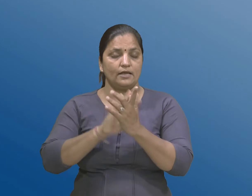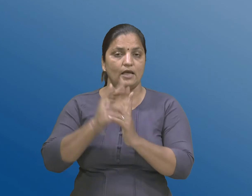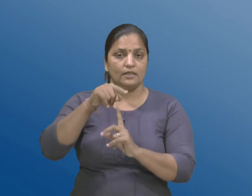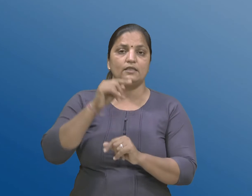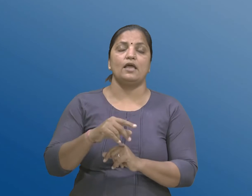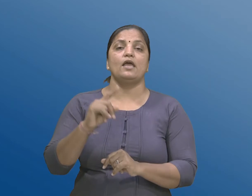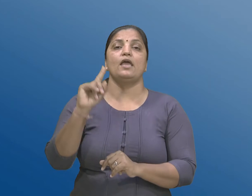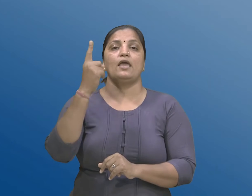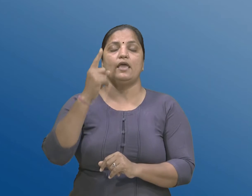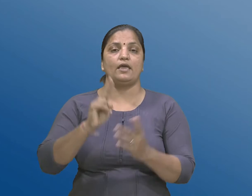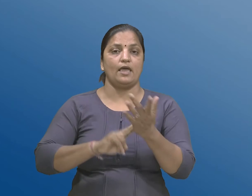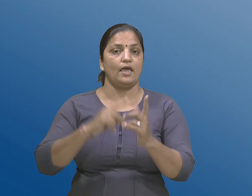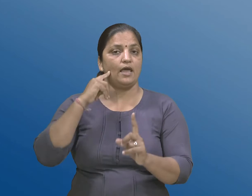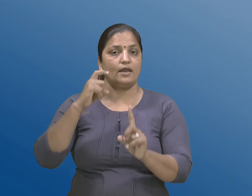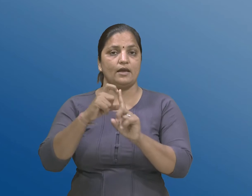निधी नी रचना करवामा आवशे